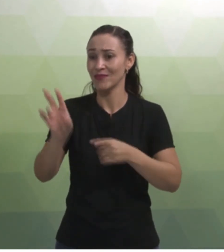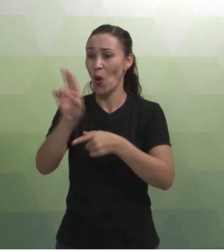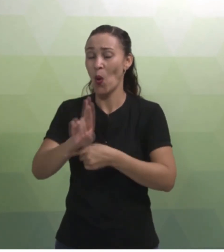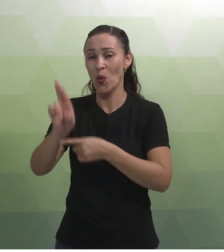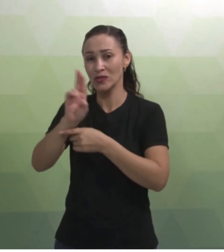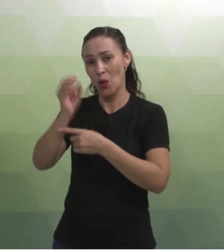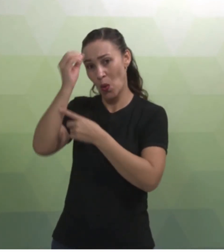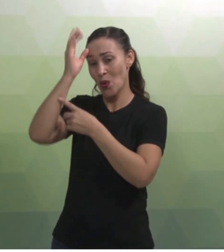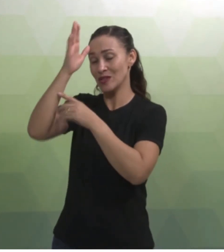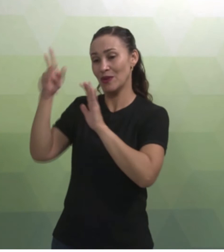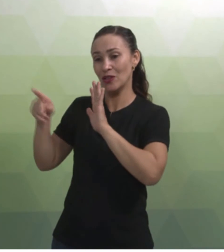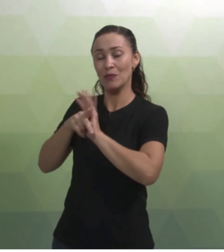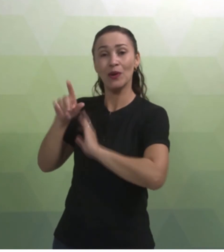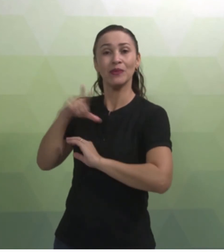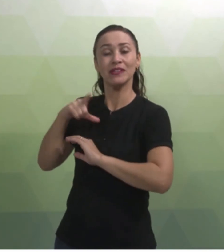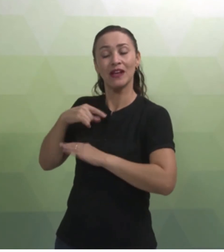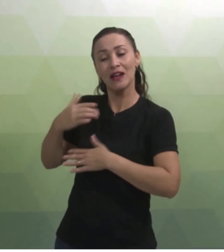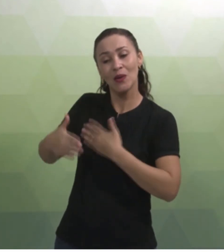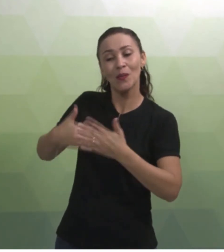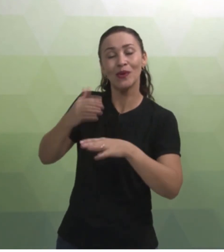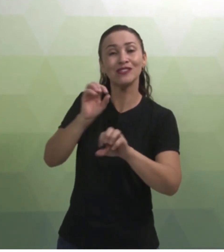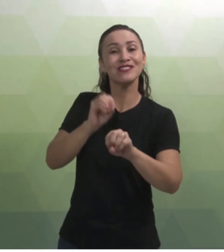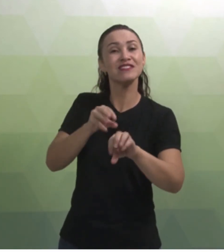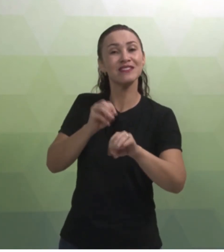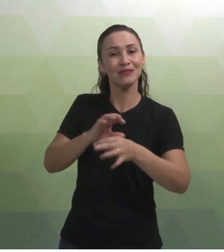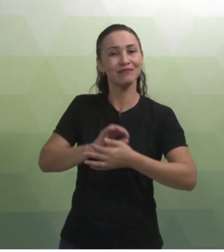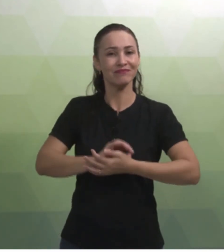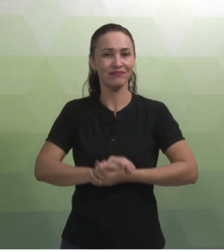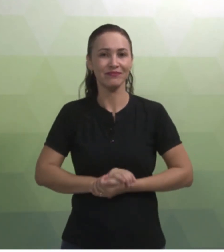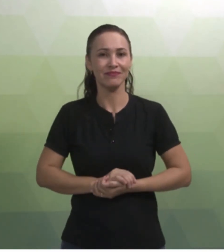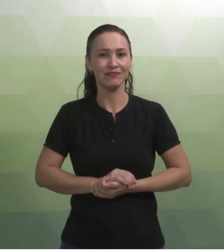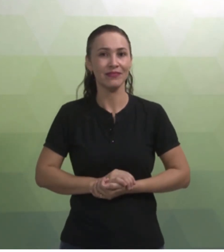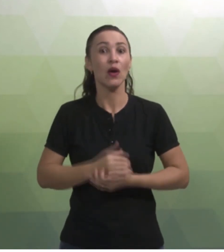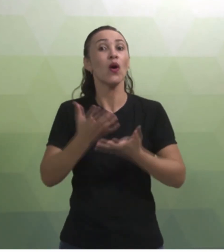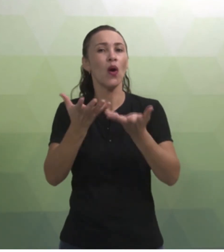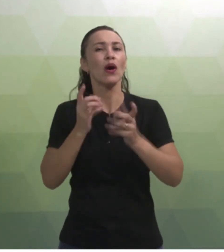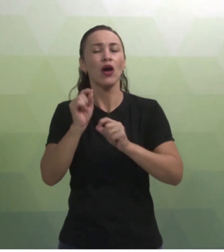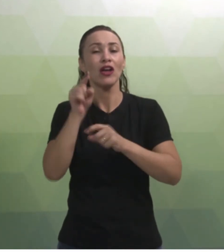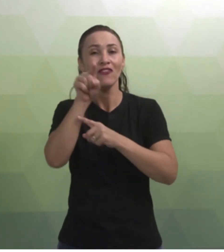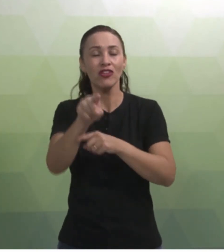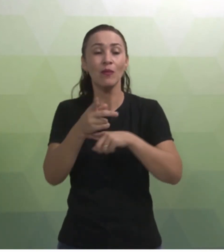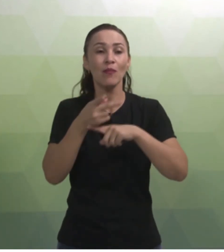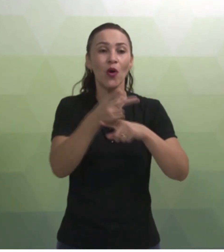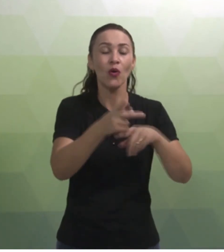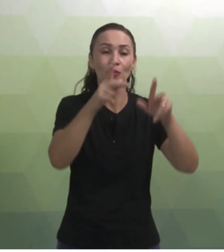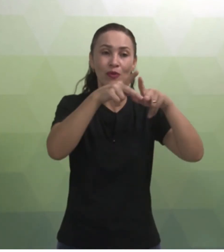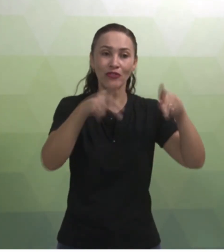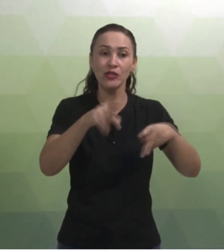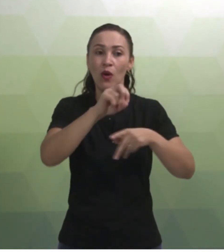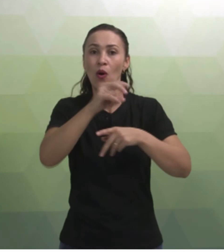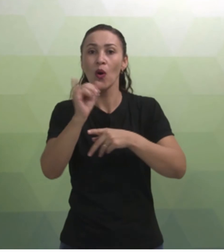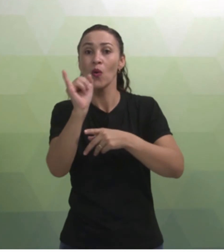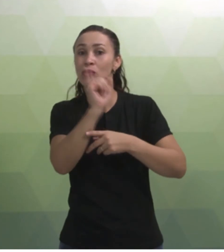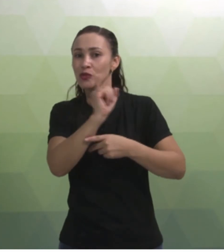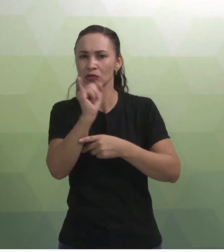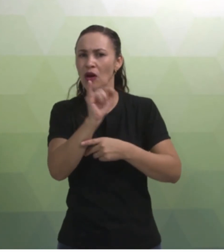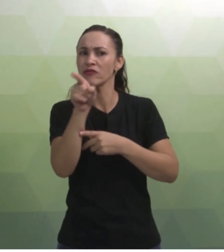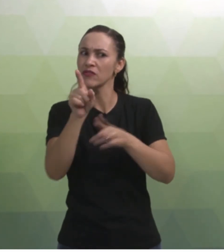utiliza o conhecimento que tem no processo de ensino. Então, eu quero que você procure um professor ou um